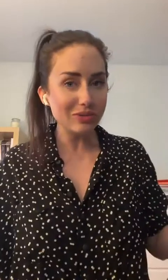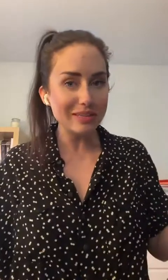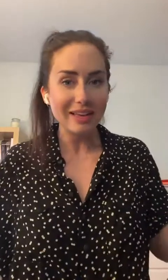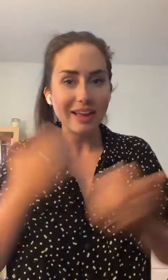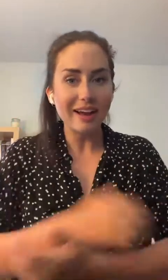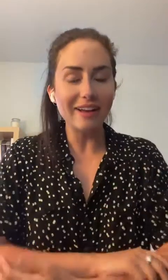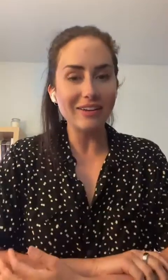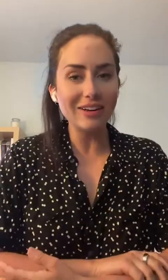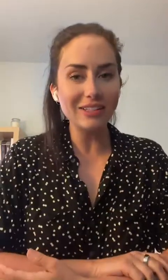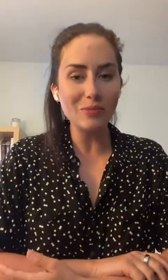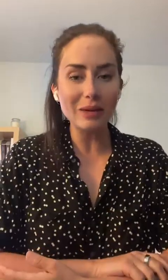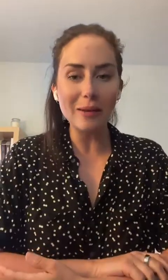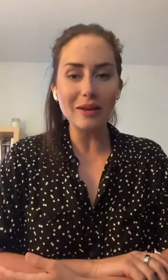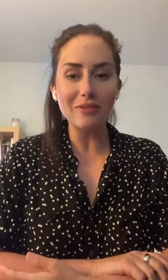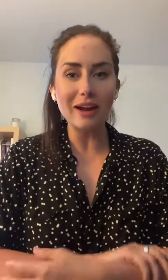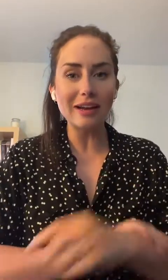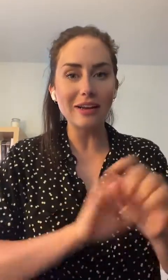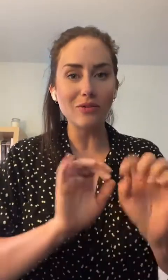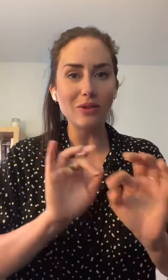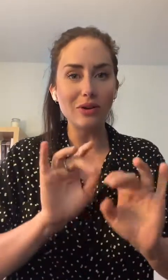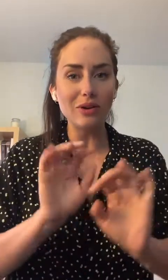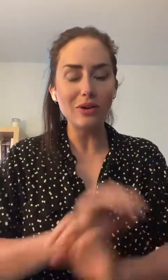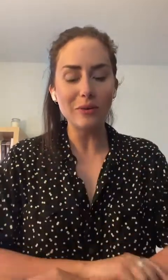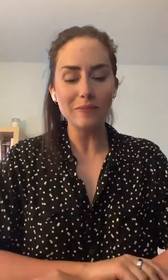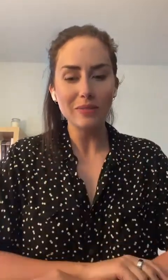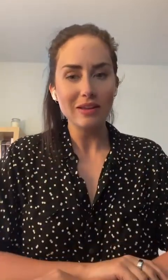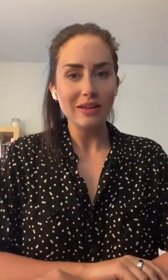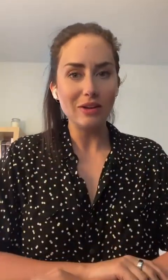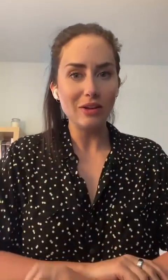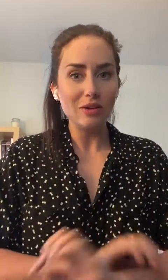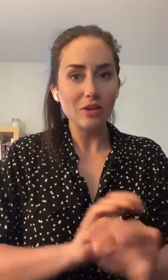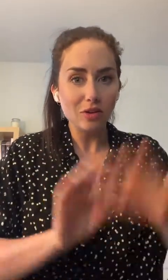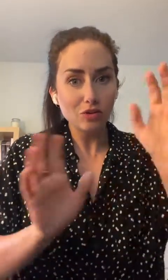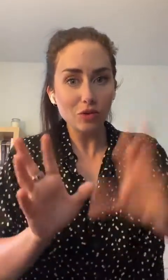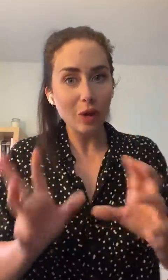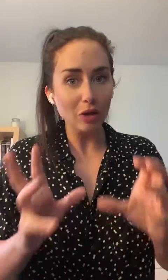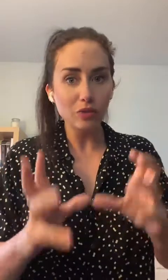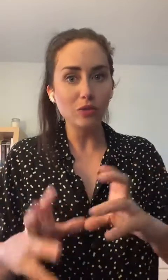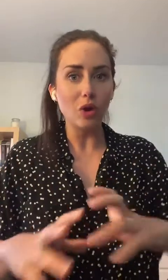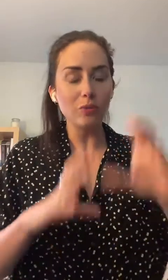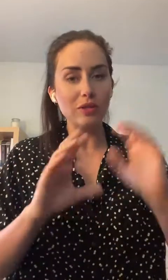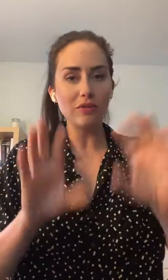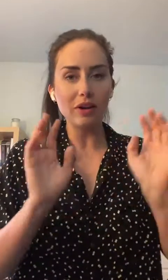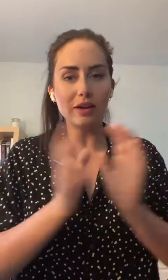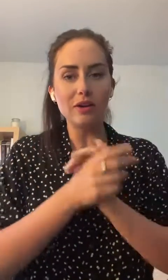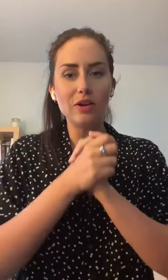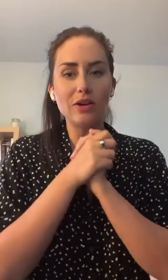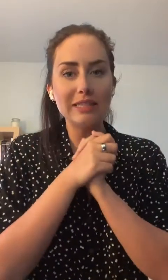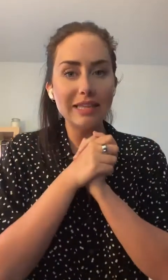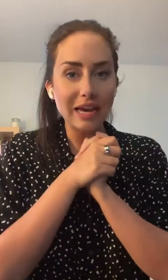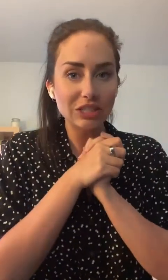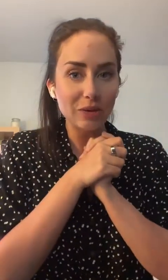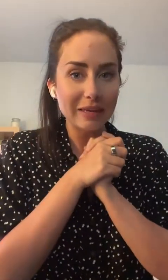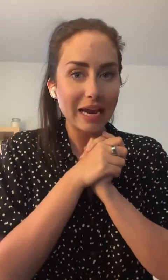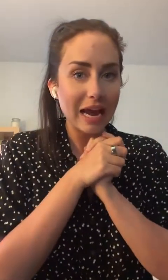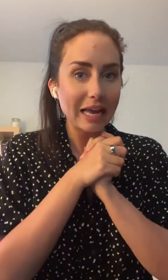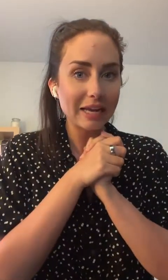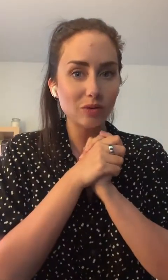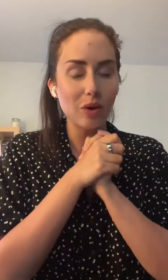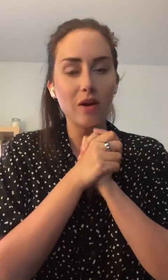'hui. Alors, je n pas carré de faire, dans le fond, de prendre vos noms puis de faire le tirage de manière aléatoire.